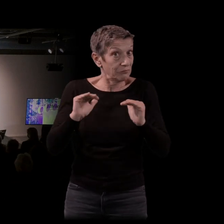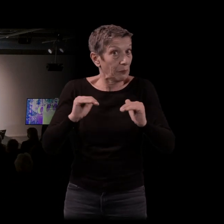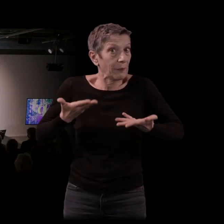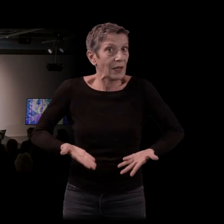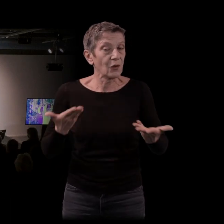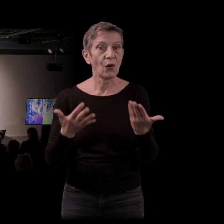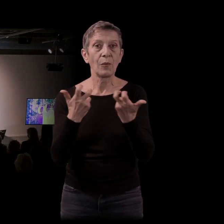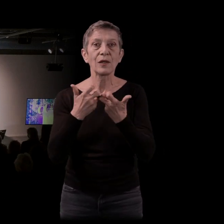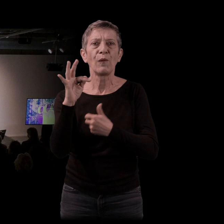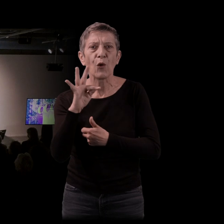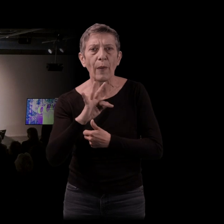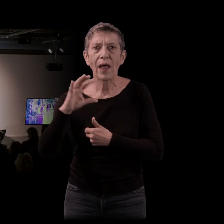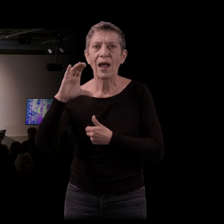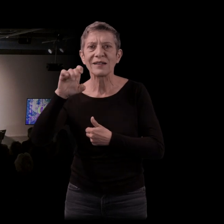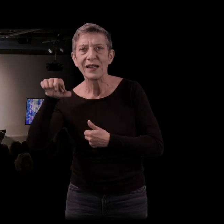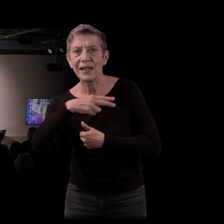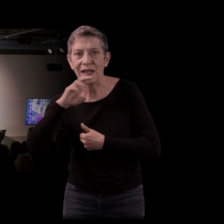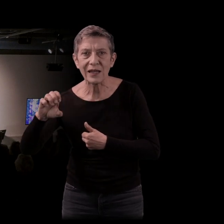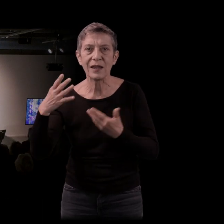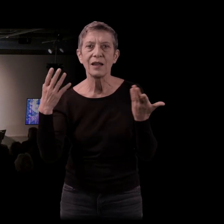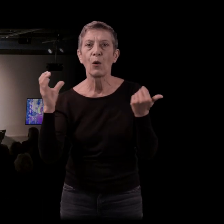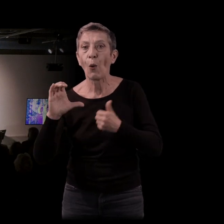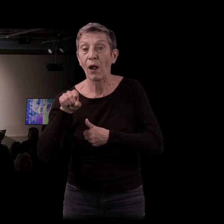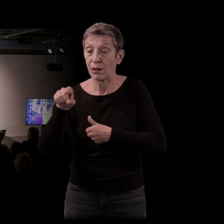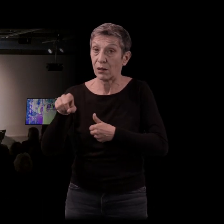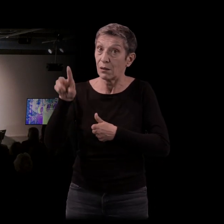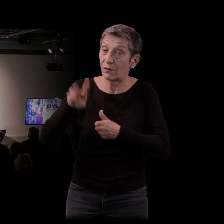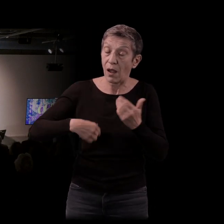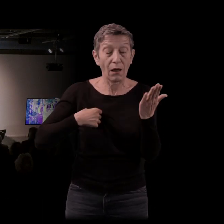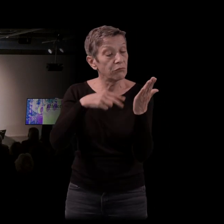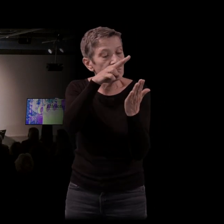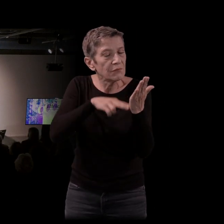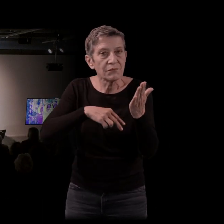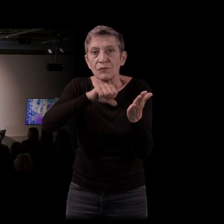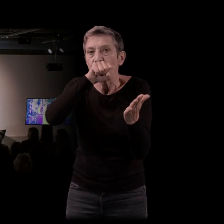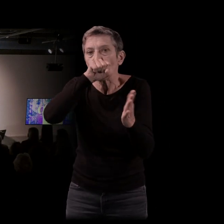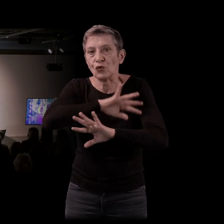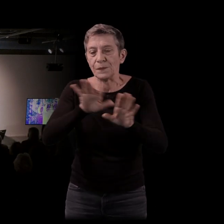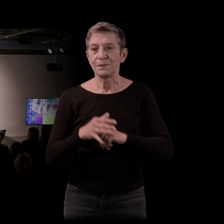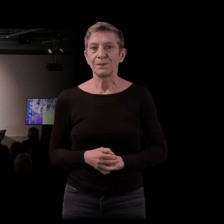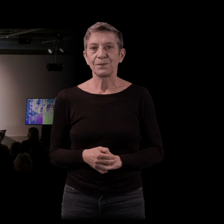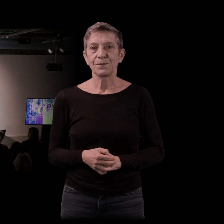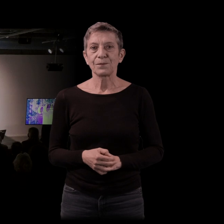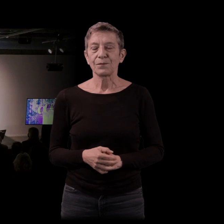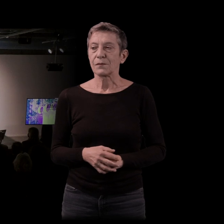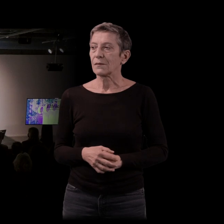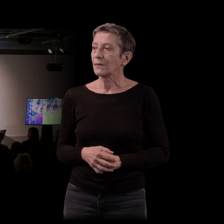Flaubert, Céline, Cohen, dont je suis revenu, mais que j'ai vraiment aimé passionnément. Encore une fois, on est un peu le fruit de nos